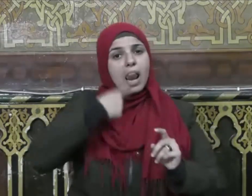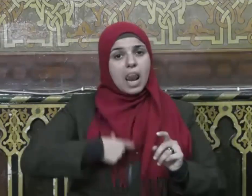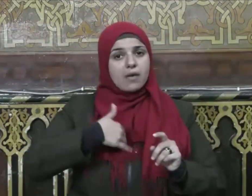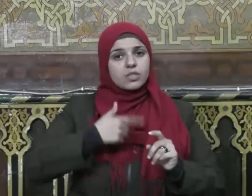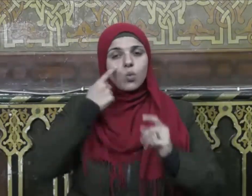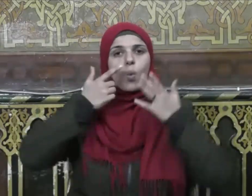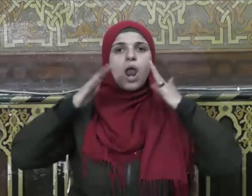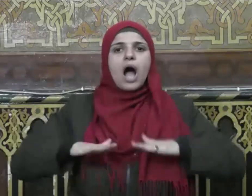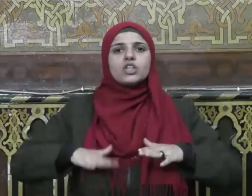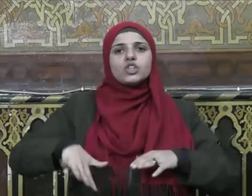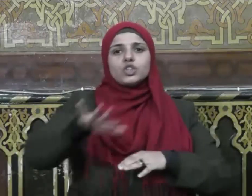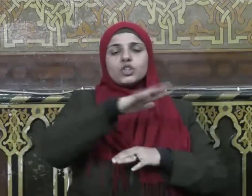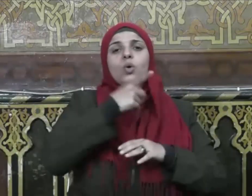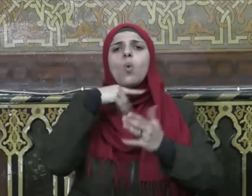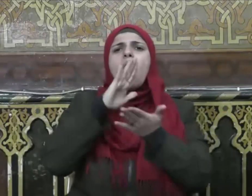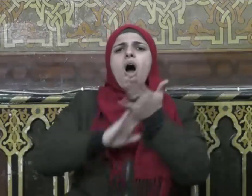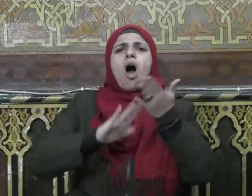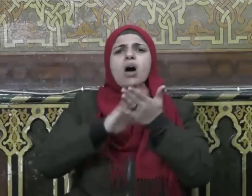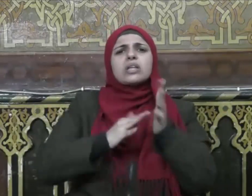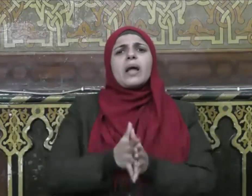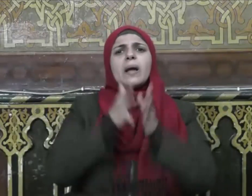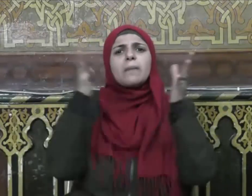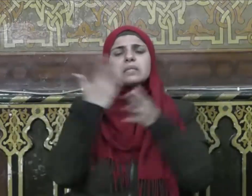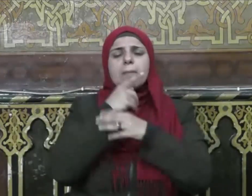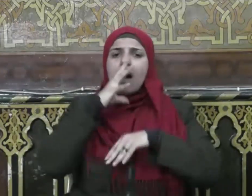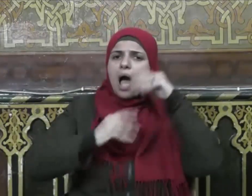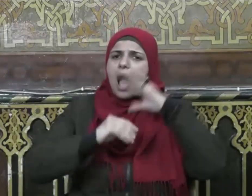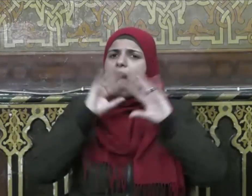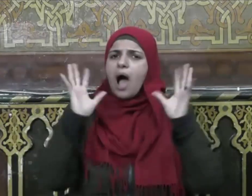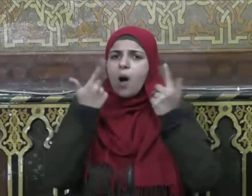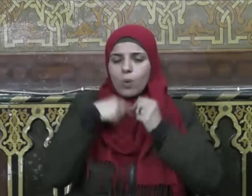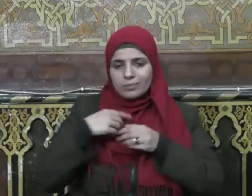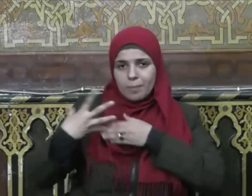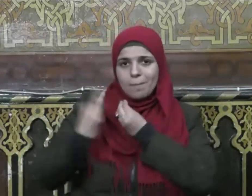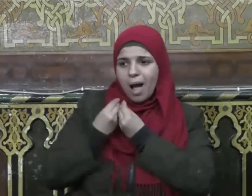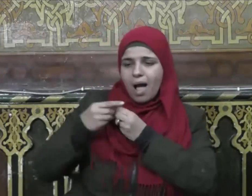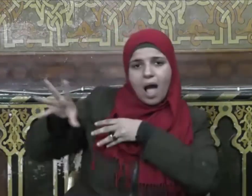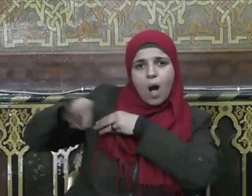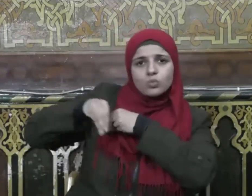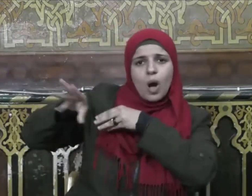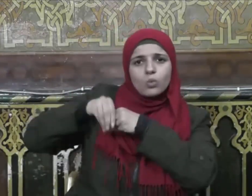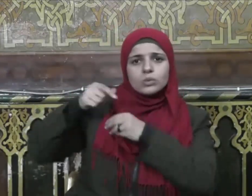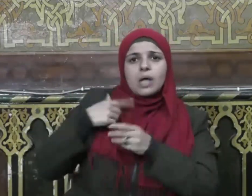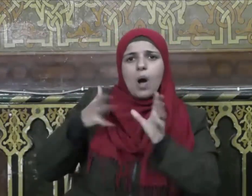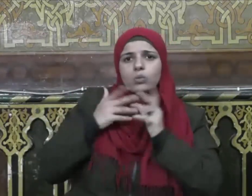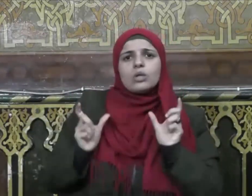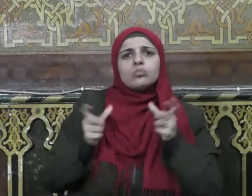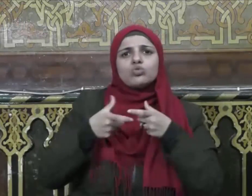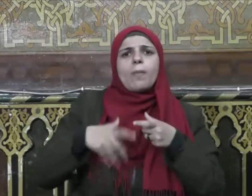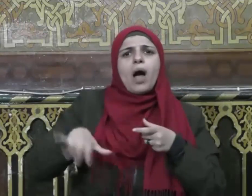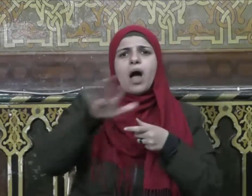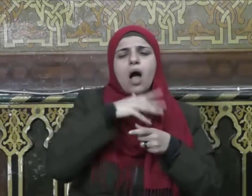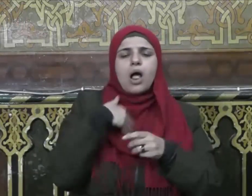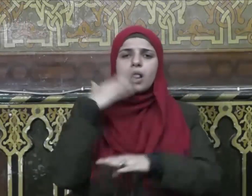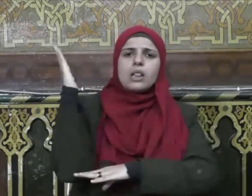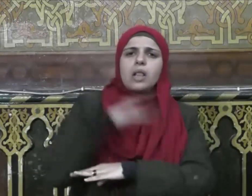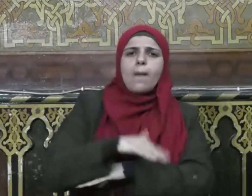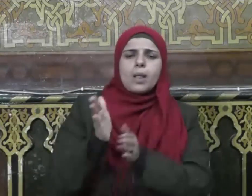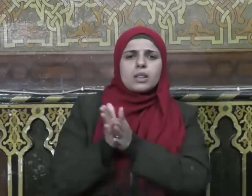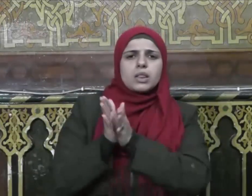وأخترها من يحاول أن يجرك إلى طريق الجماعات الهدامة الضالة المنحرفة